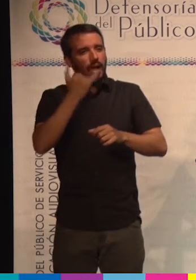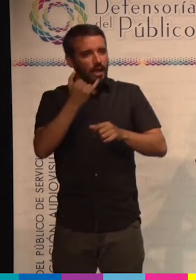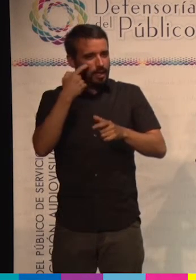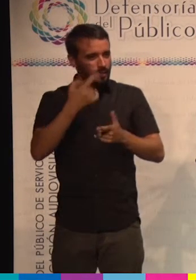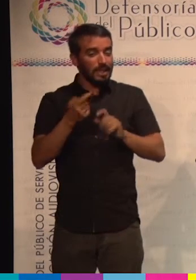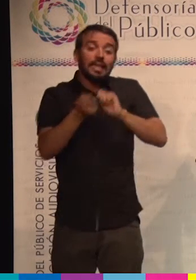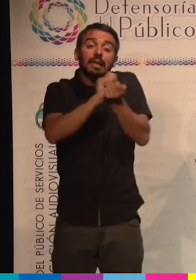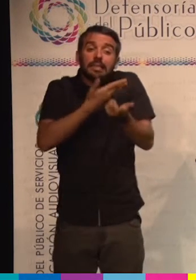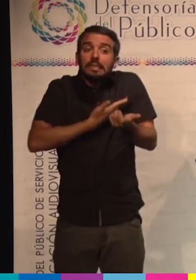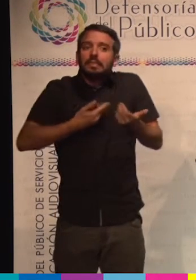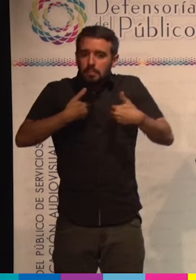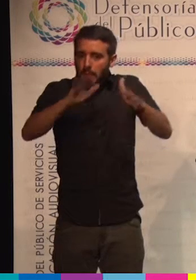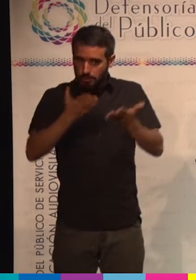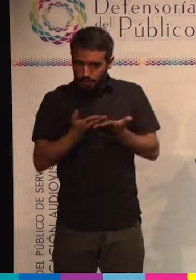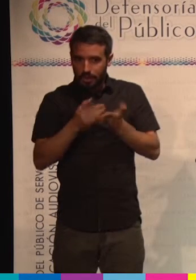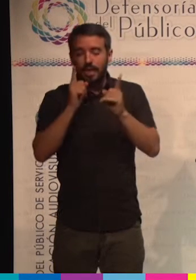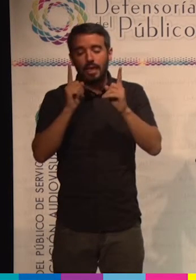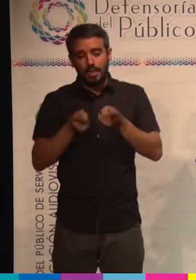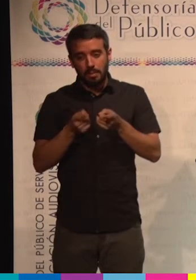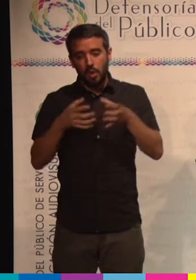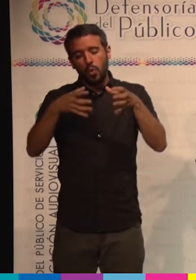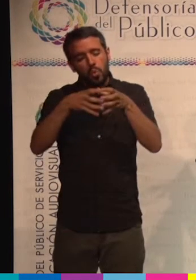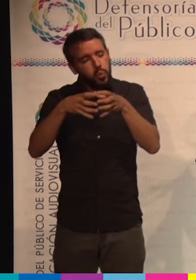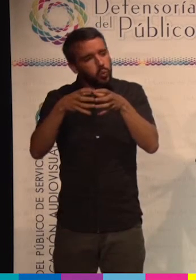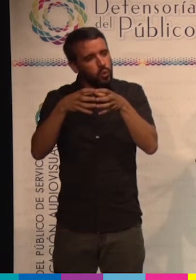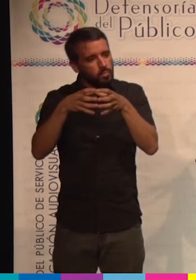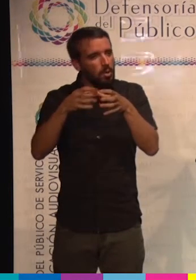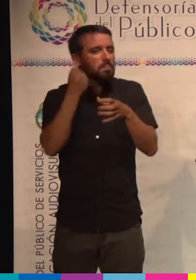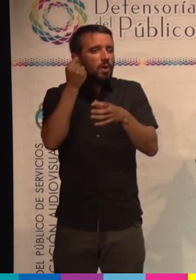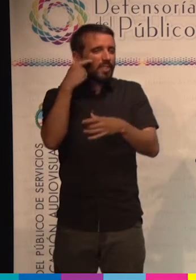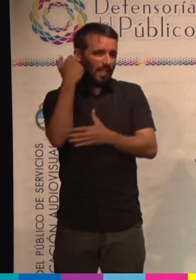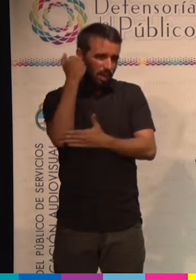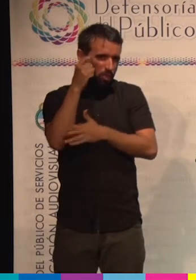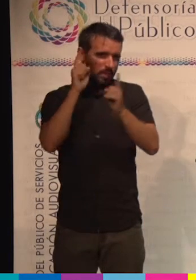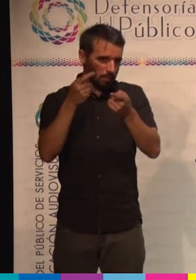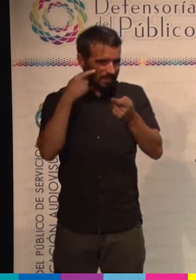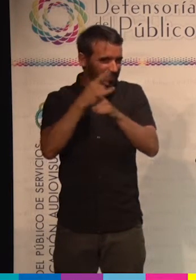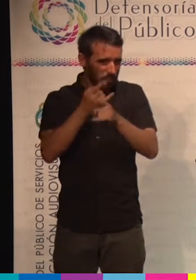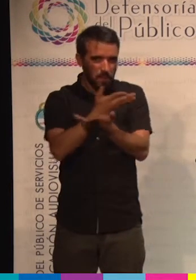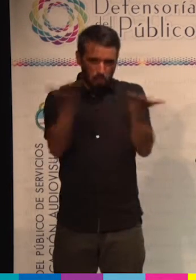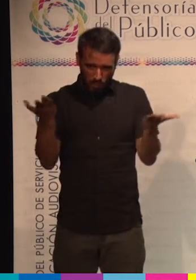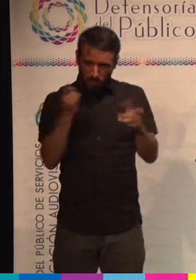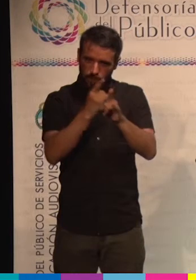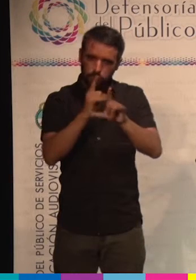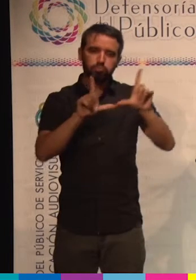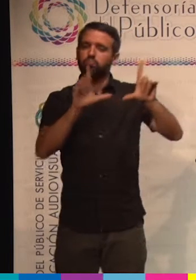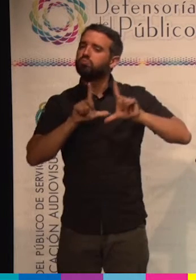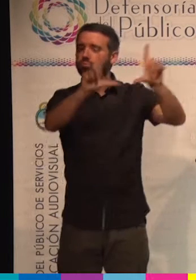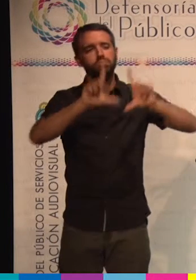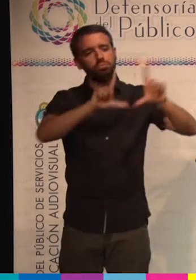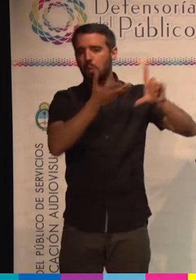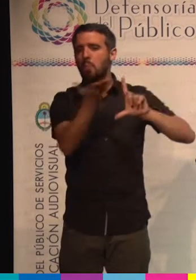Y por otro lado, económicamente forman parte de una rueda muy importante de la economía. Así que, bueno, están en primera plana todo el tiempo.